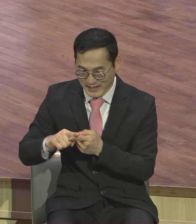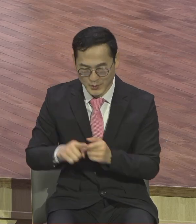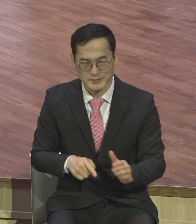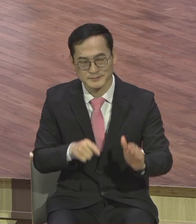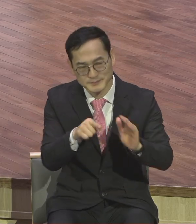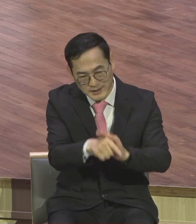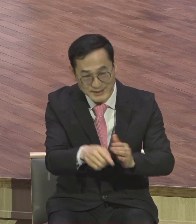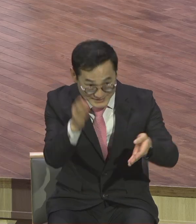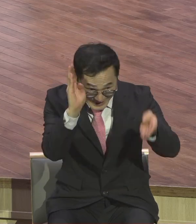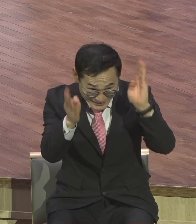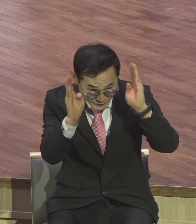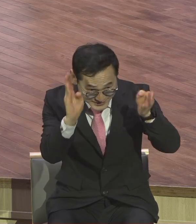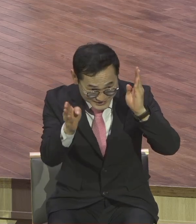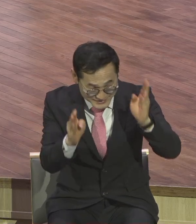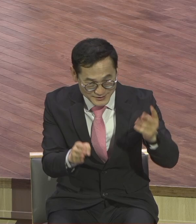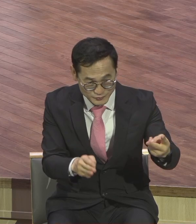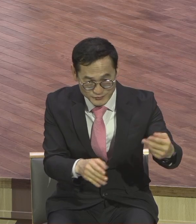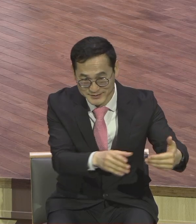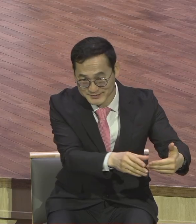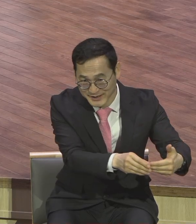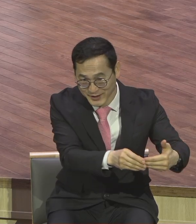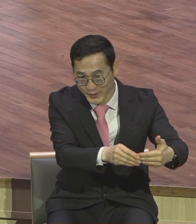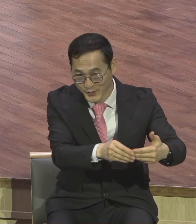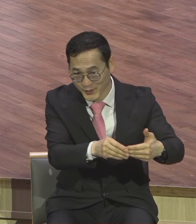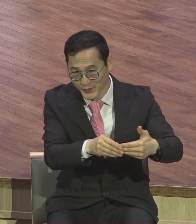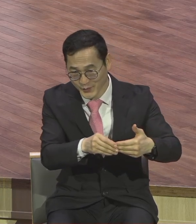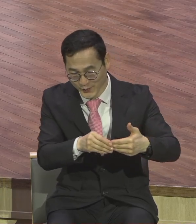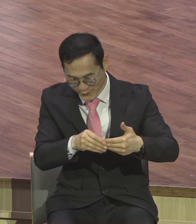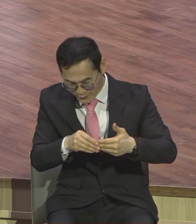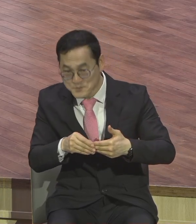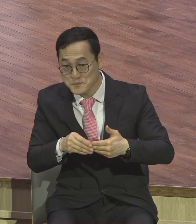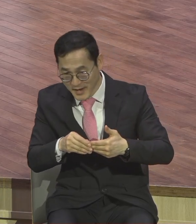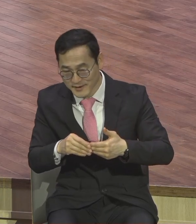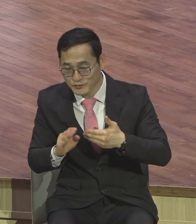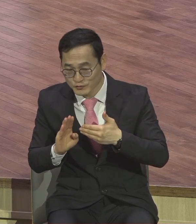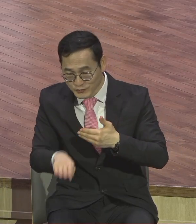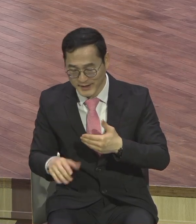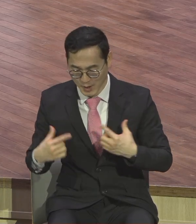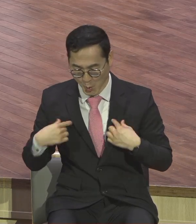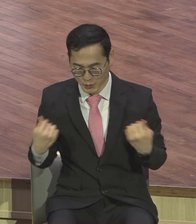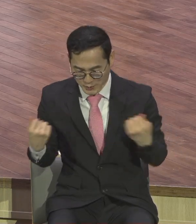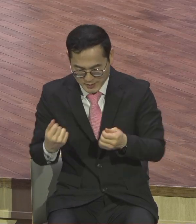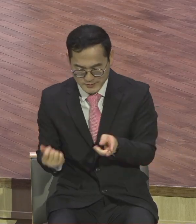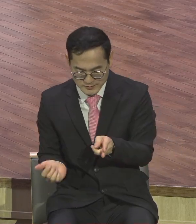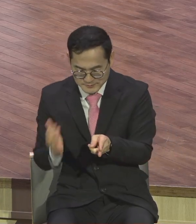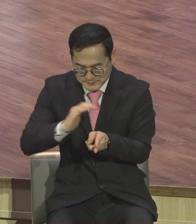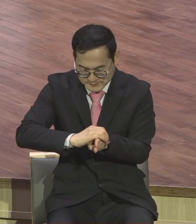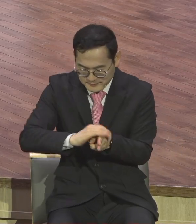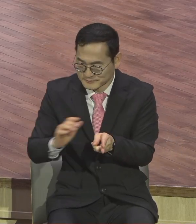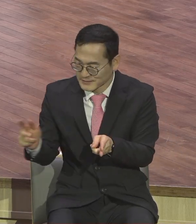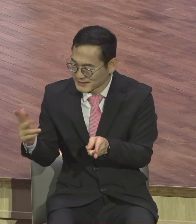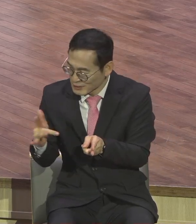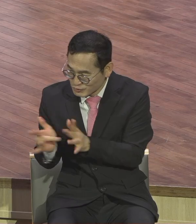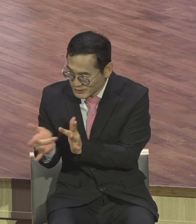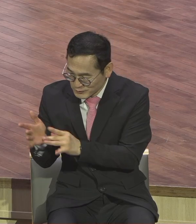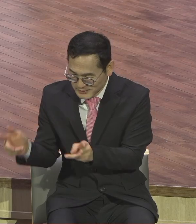새끼를 걸고 와서 자기들의 그곳을 그 위에 얹음해 예수께서 그 위에 타시니 무리의 대다수는